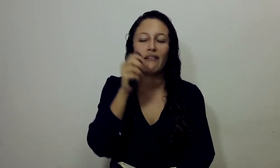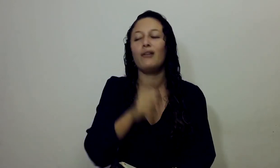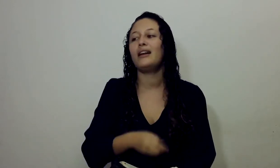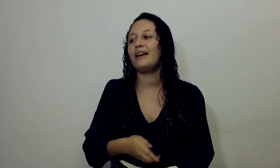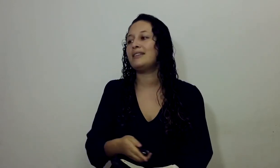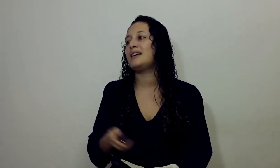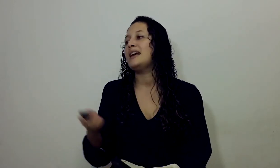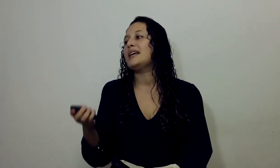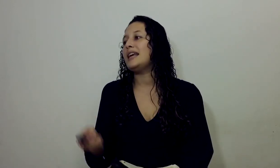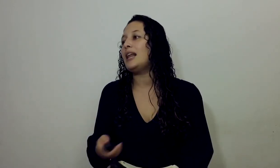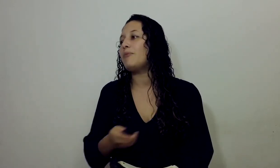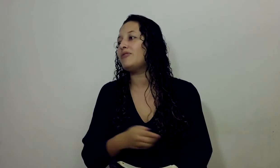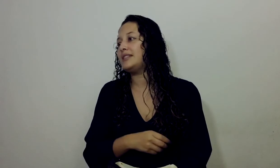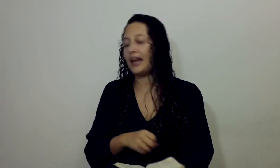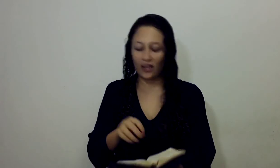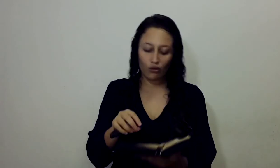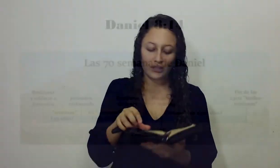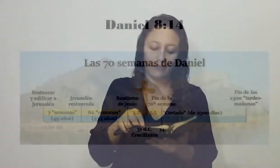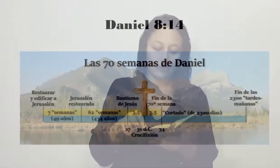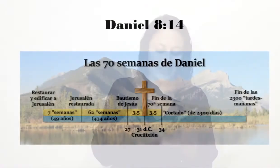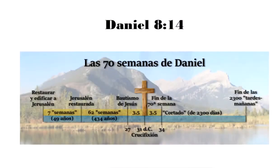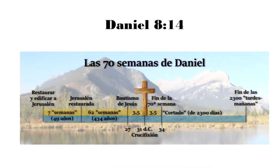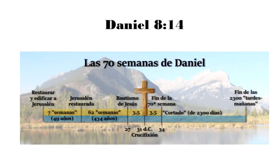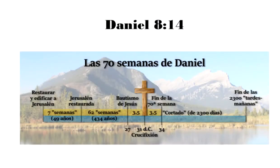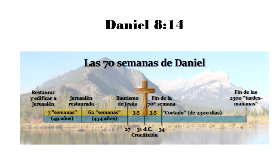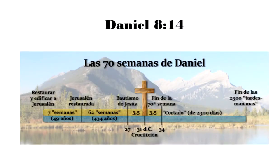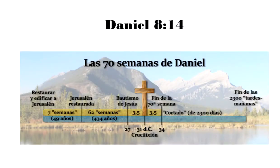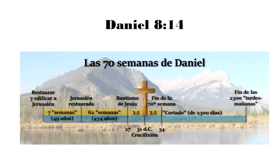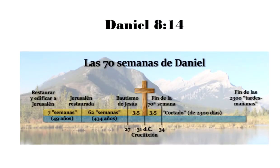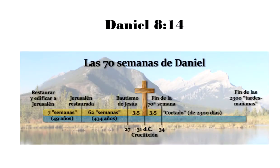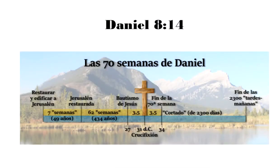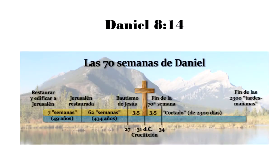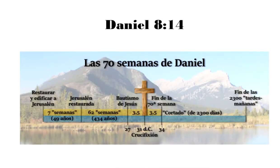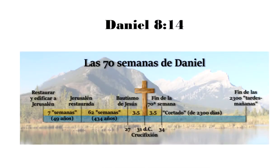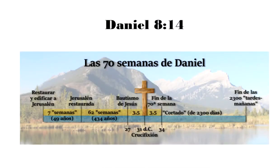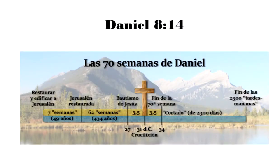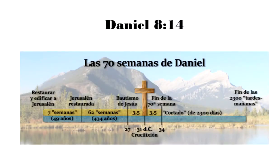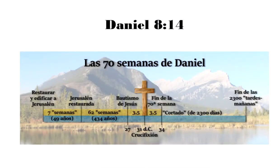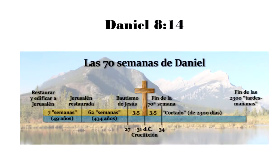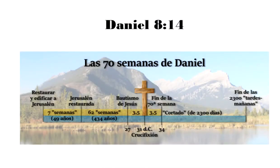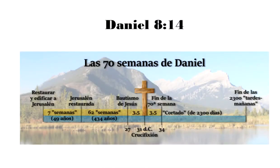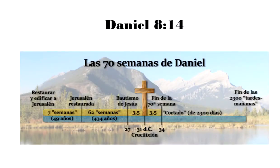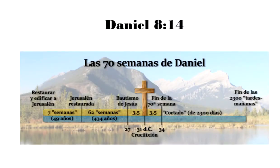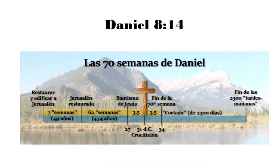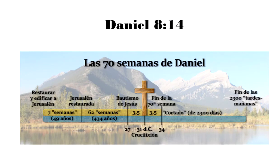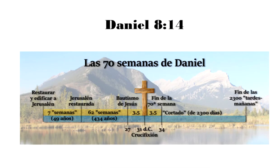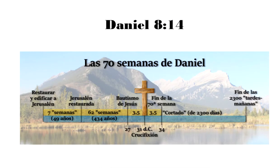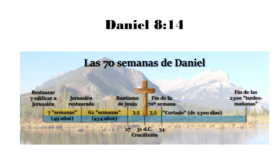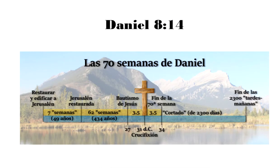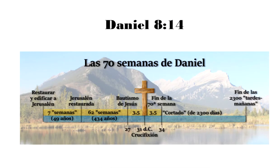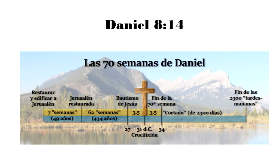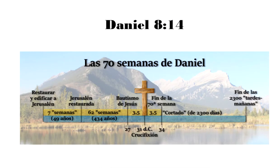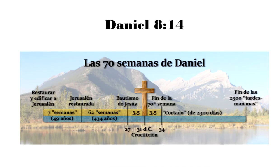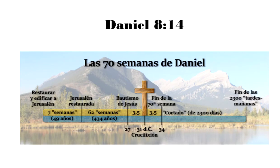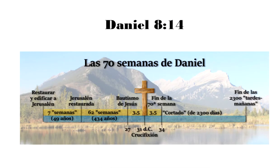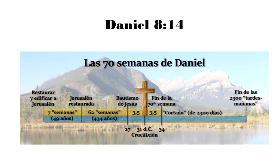queda Eso grabado En la cabeza Y es la profecía Que encontramos En Daniel Ocho Catorce En Daniel En Ocho Catorce Encontramos